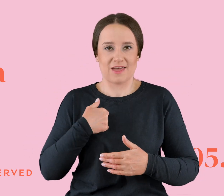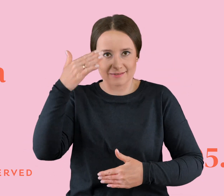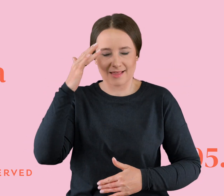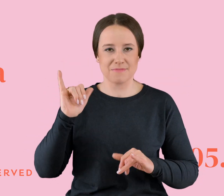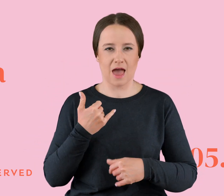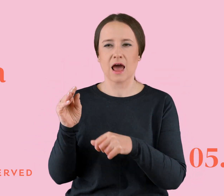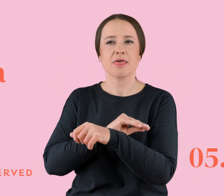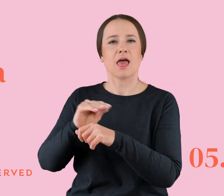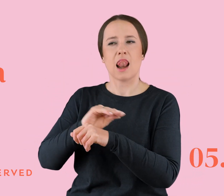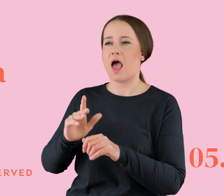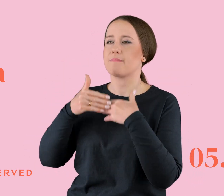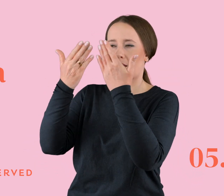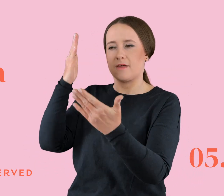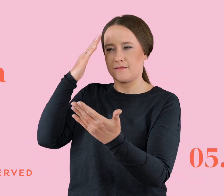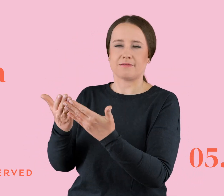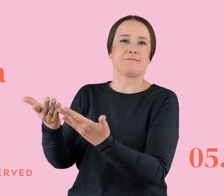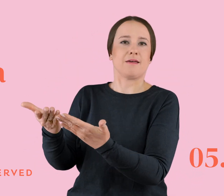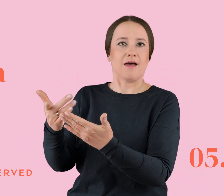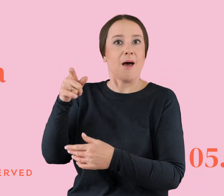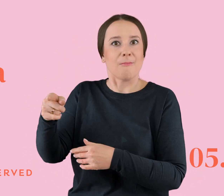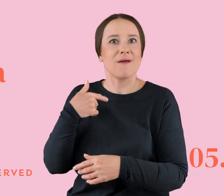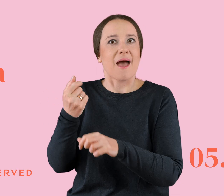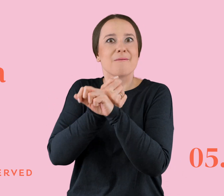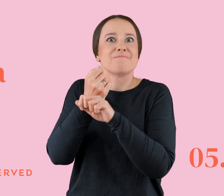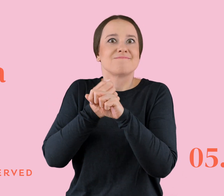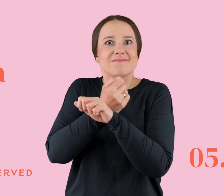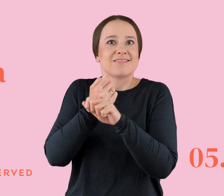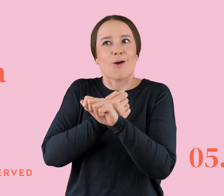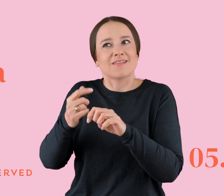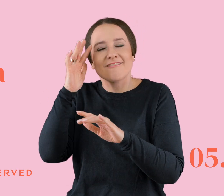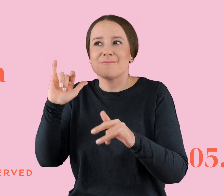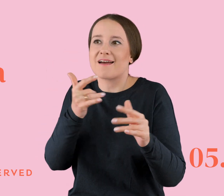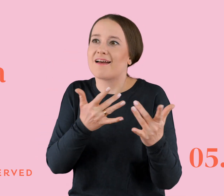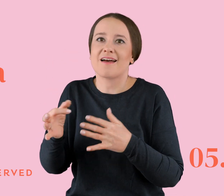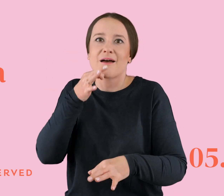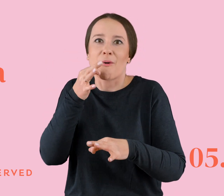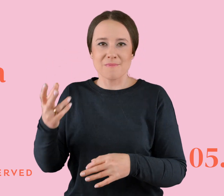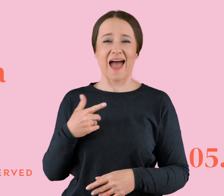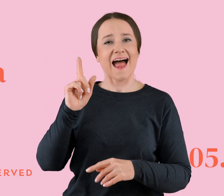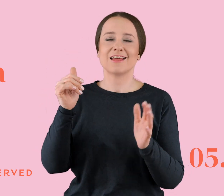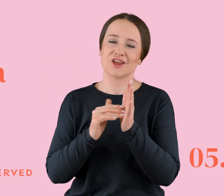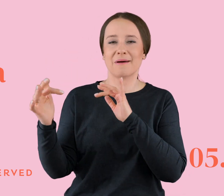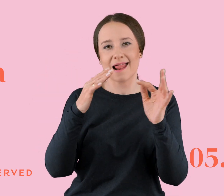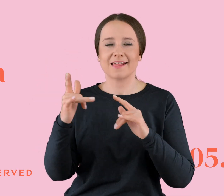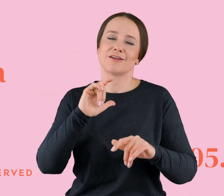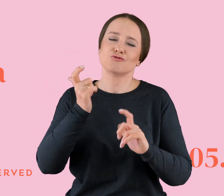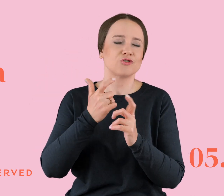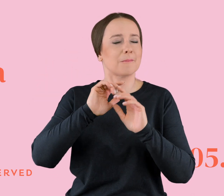ja mam przecież magistra z odtruwania toksyn, tak. Ale w tej relacji coś wiecznie było do załatwienia. No i teraz klasyczek. To się w ogóle pojawia w wielu